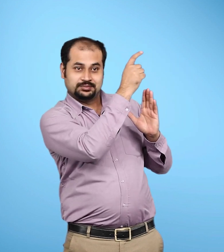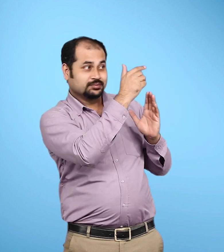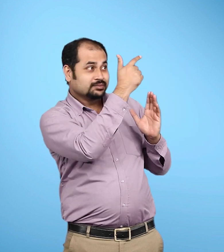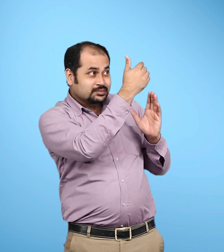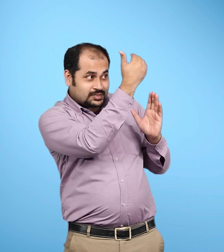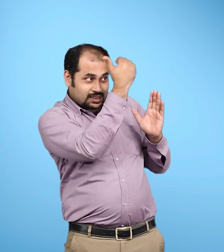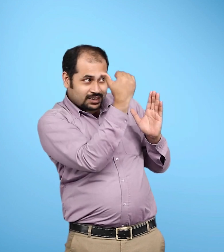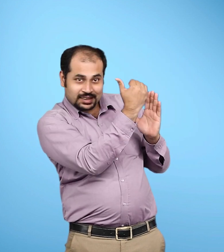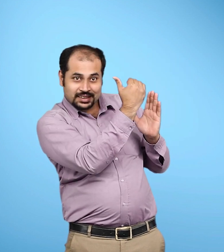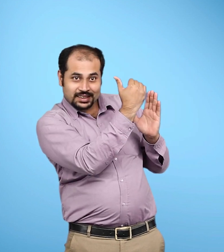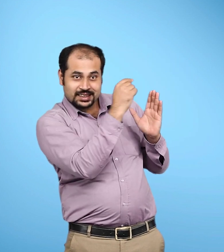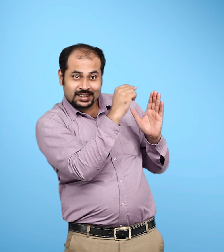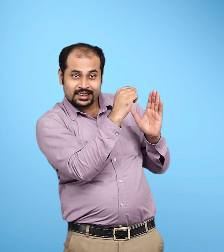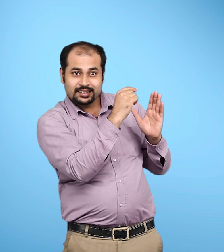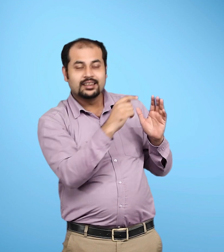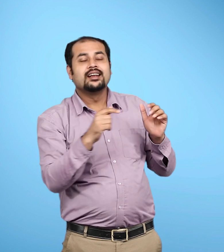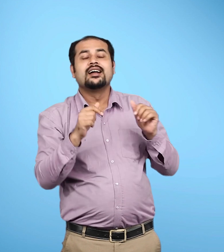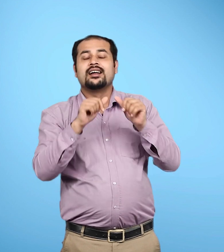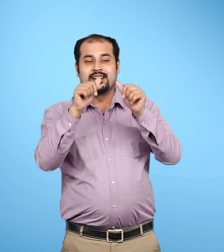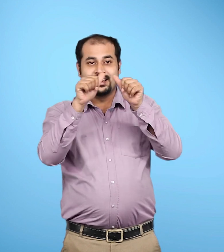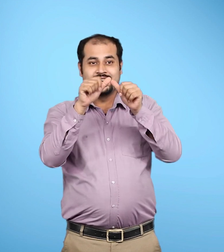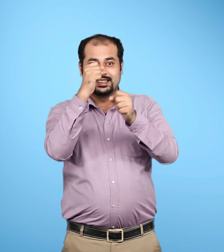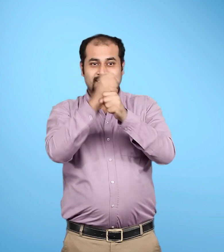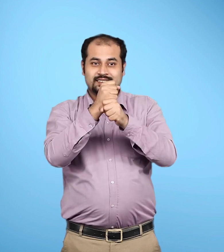उसके अंदर के वृत्त पर आकाश गंगा लिखा गया है